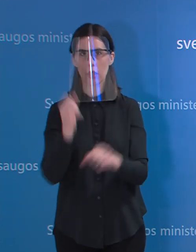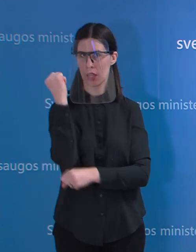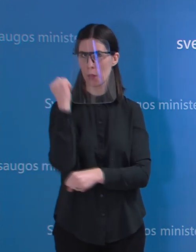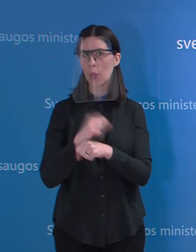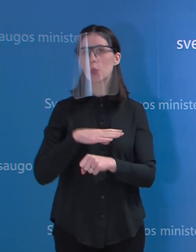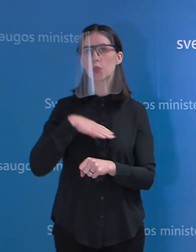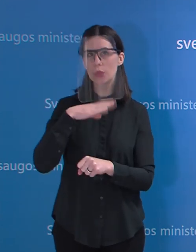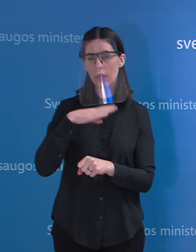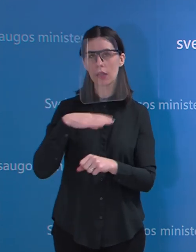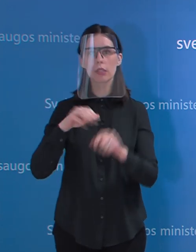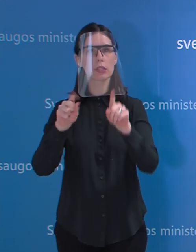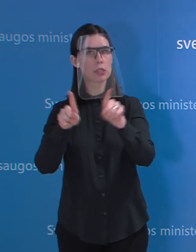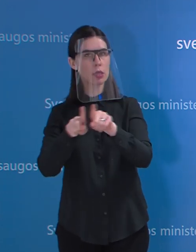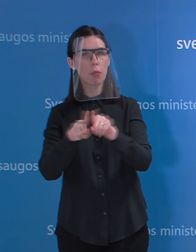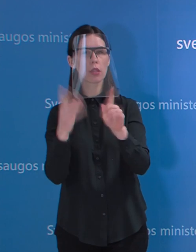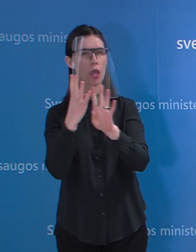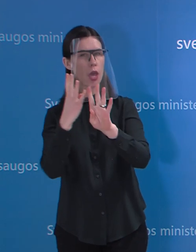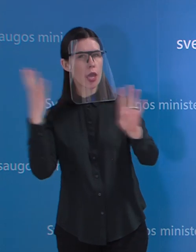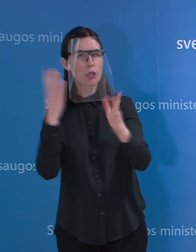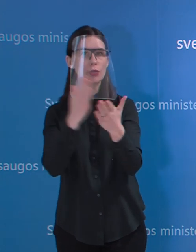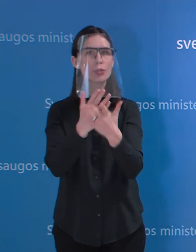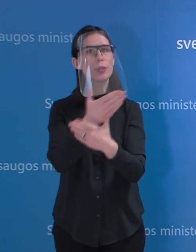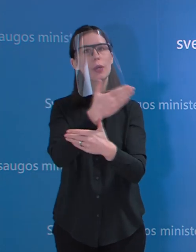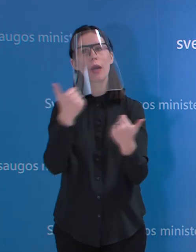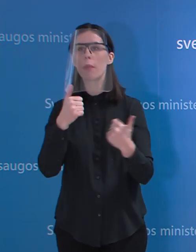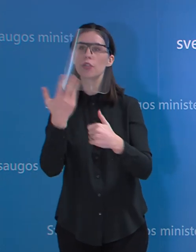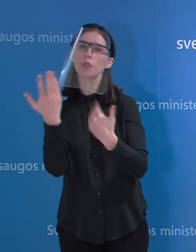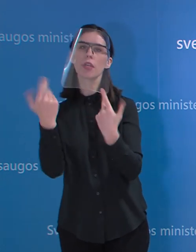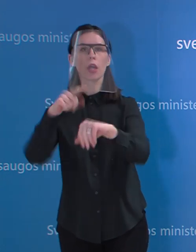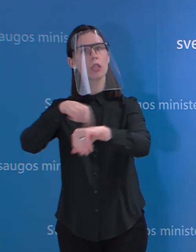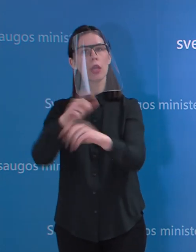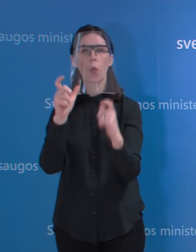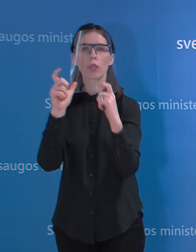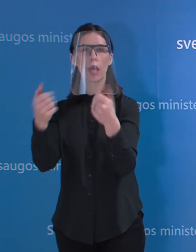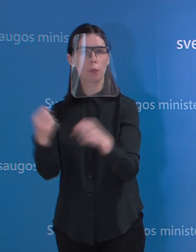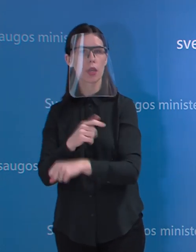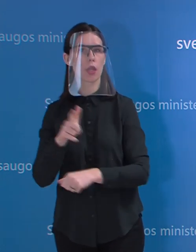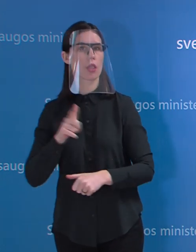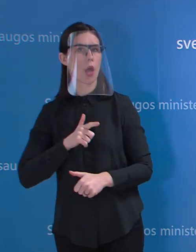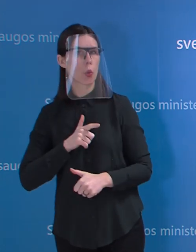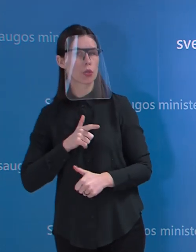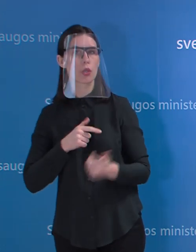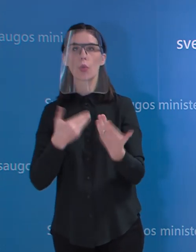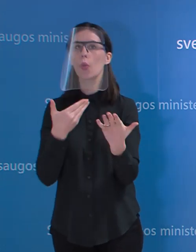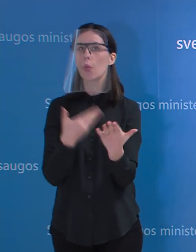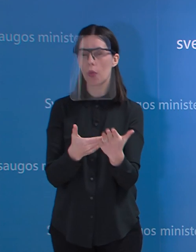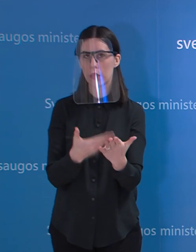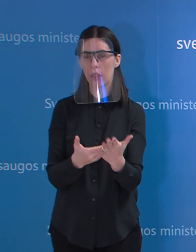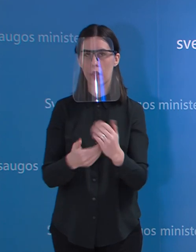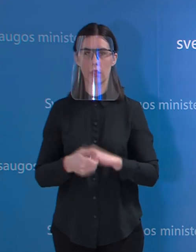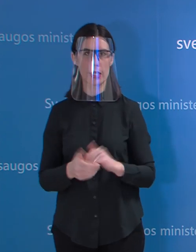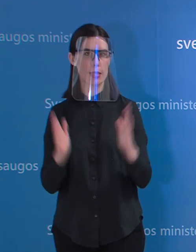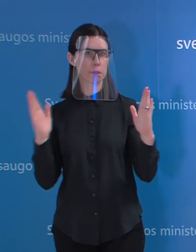ar yra domenų apie kokias nors eilės, kiek vidutiniškai žmonėms reikia laukti atsakymo ir kodėl. Ar gali būti šis laikas